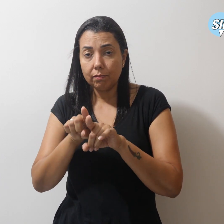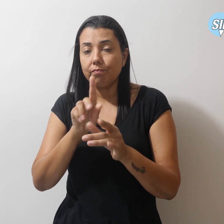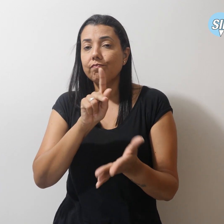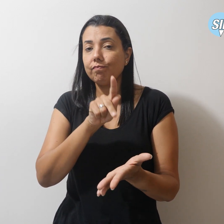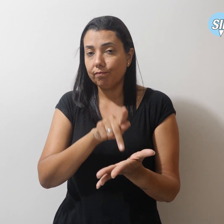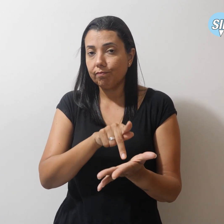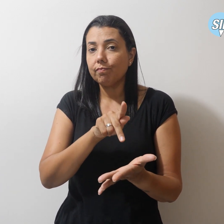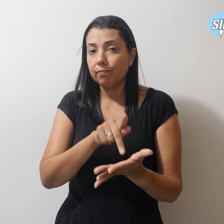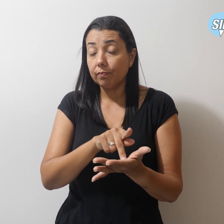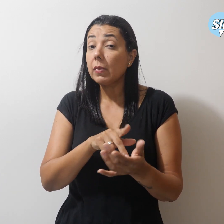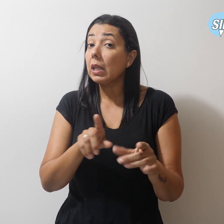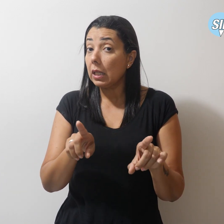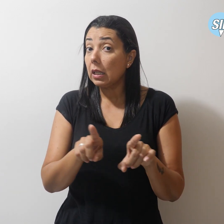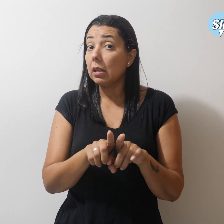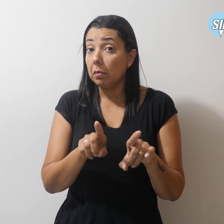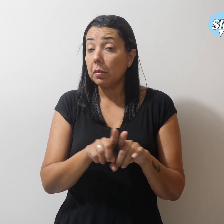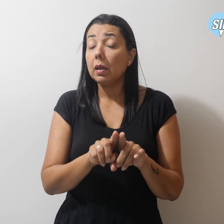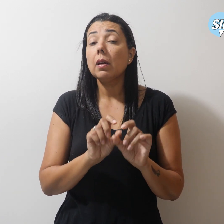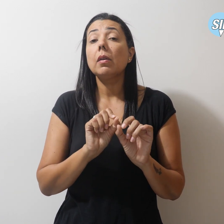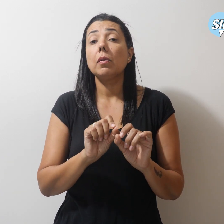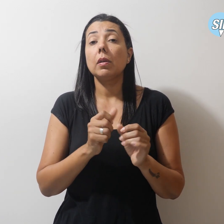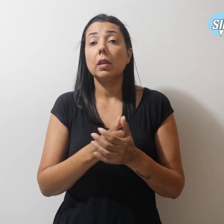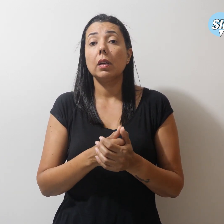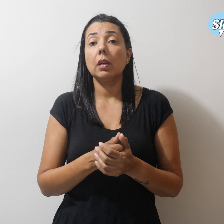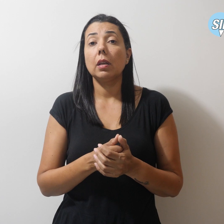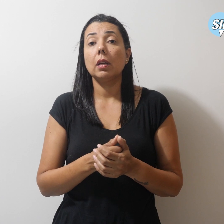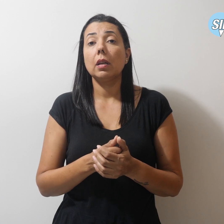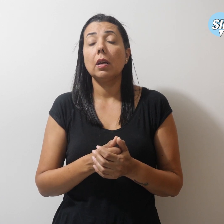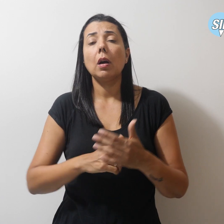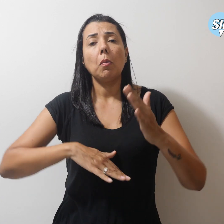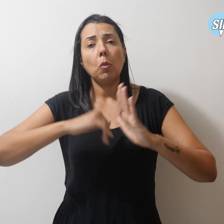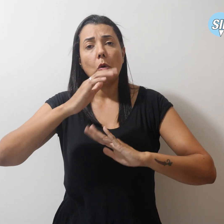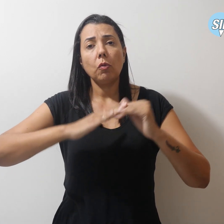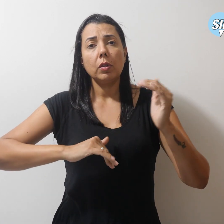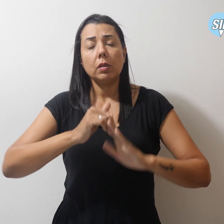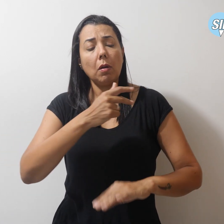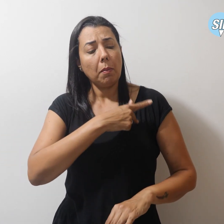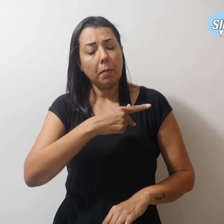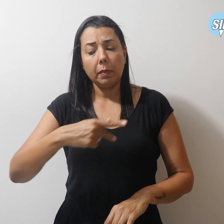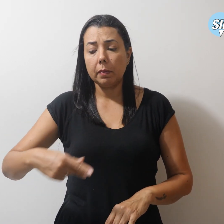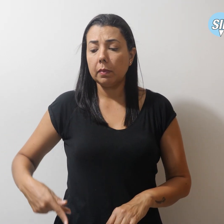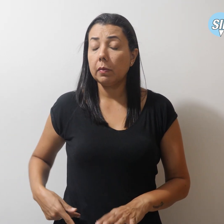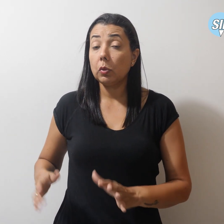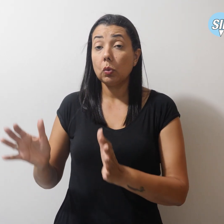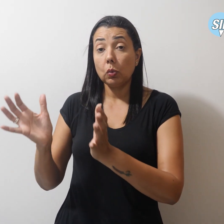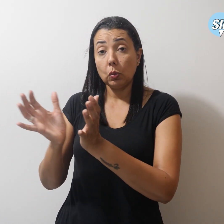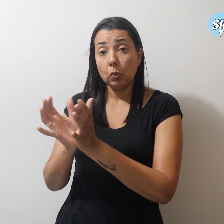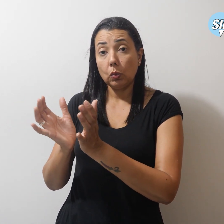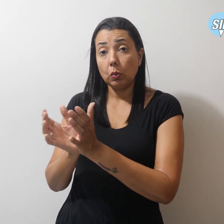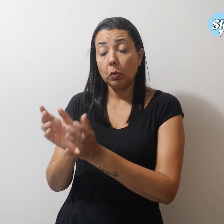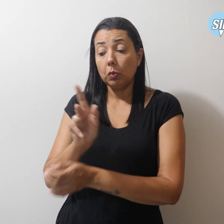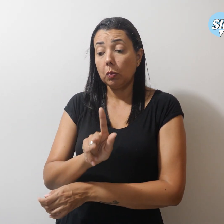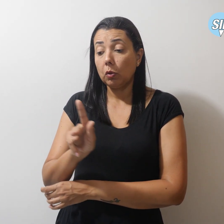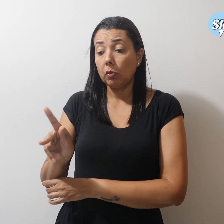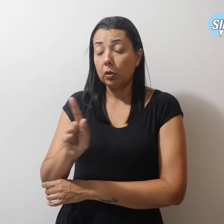Também conduziu ao cargo de presidenta da comissão a professora Enea